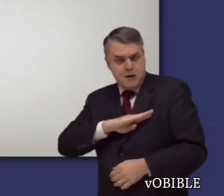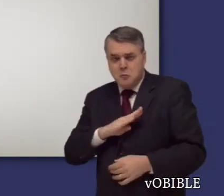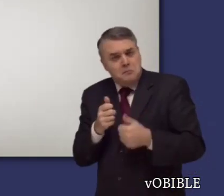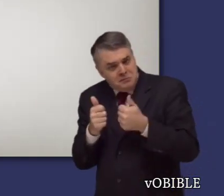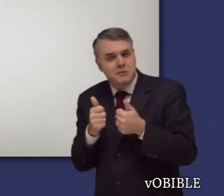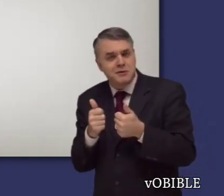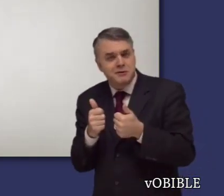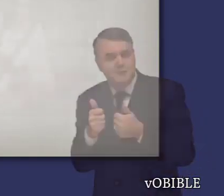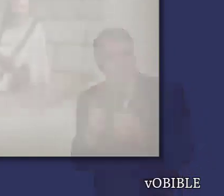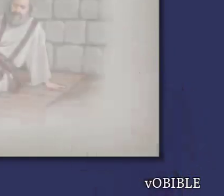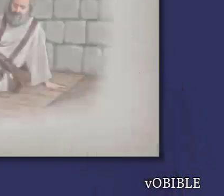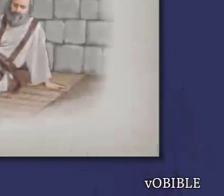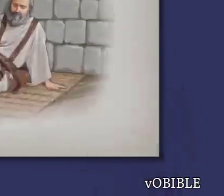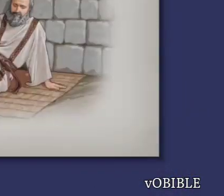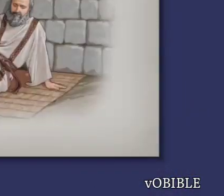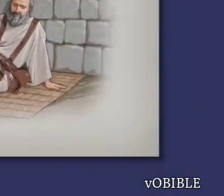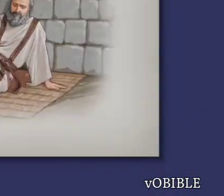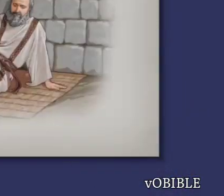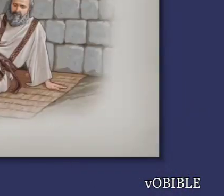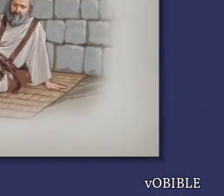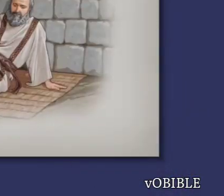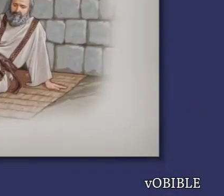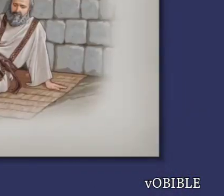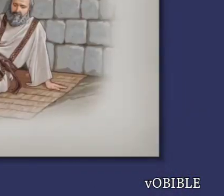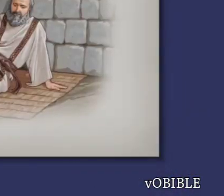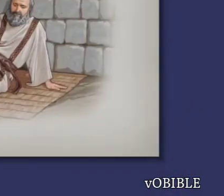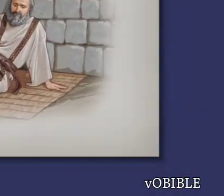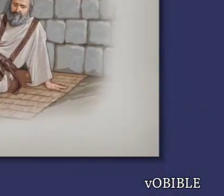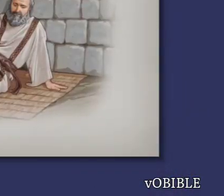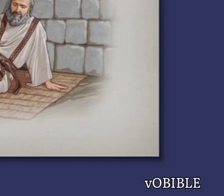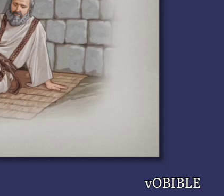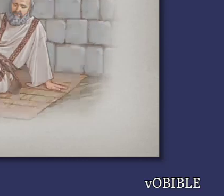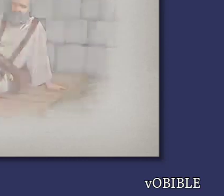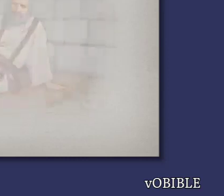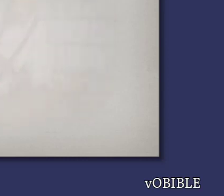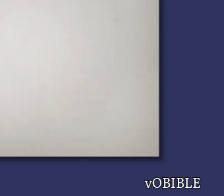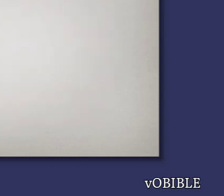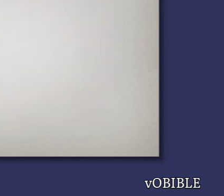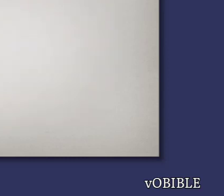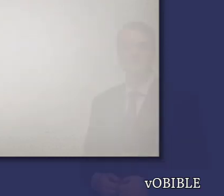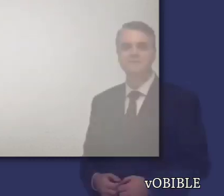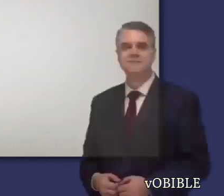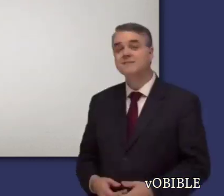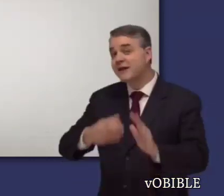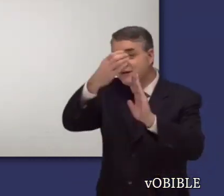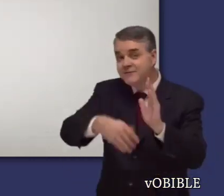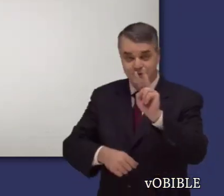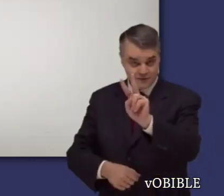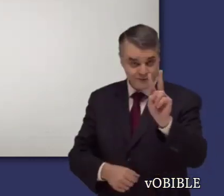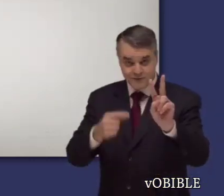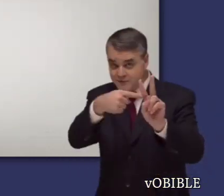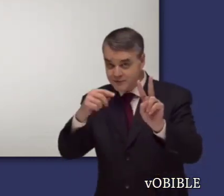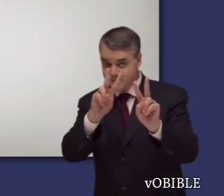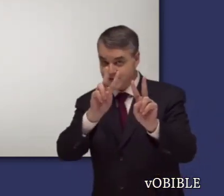En el capítulo 21, Pablo es arrestado injustamente en Jerusalén. Los capítulos 22